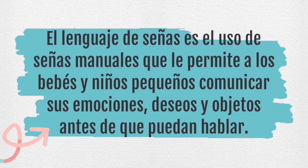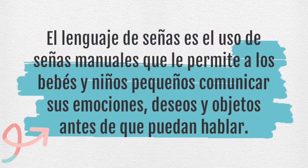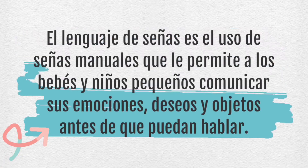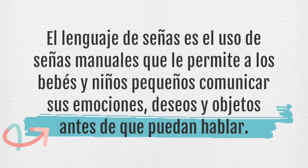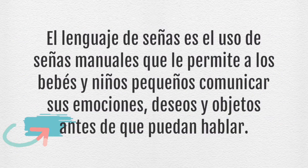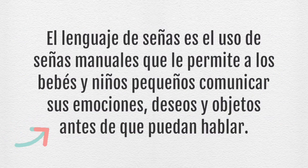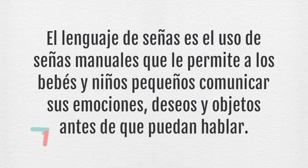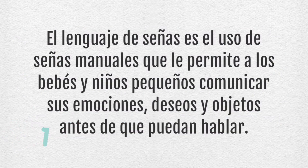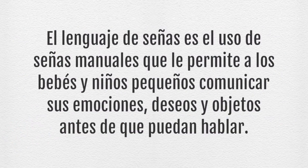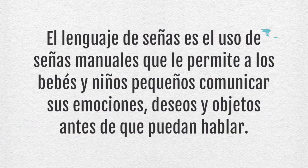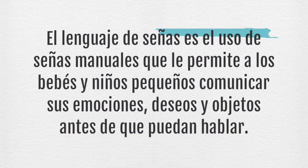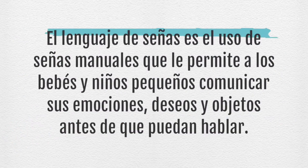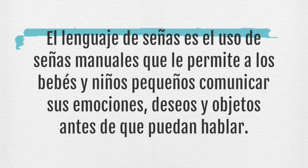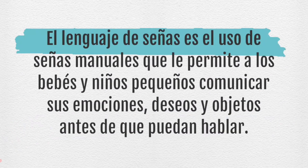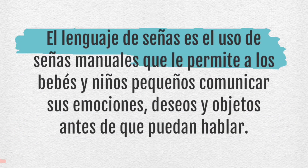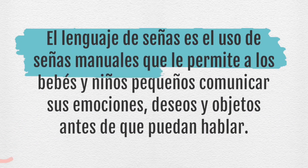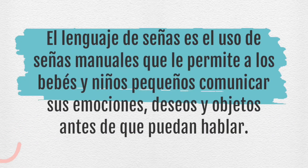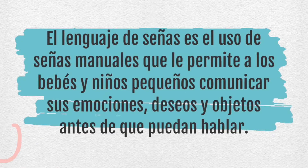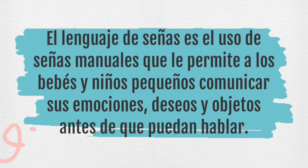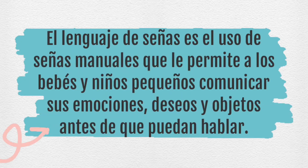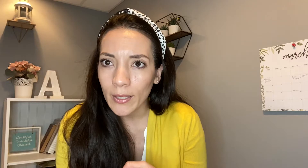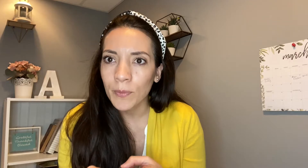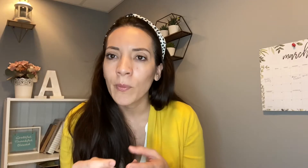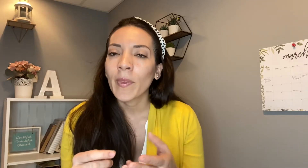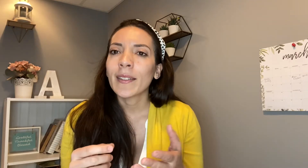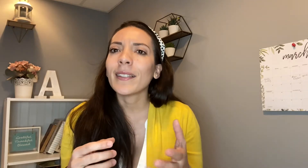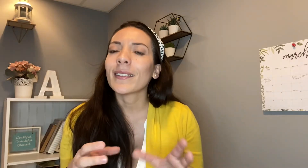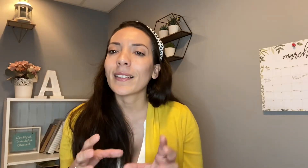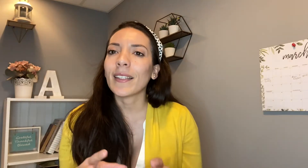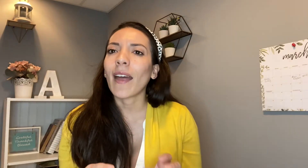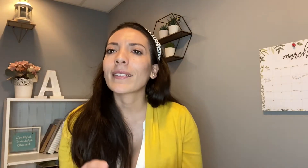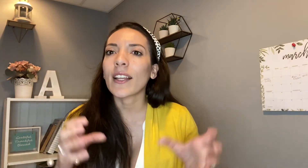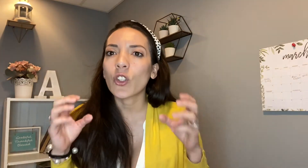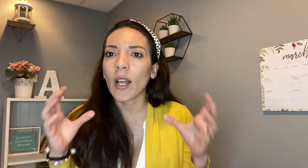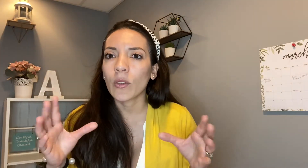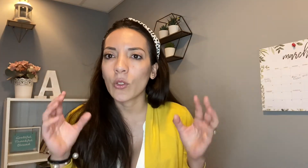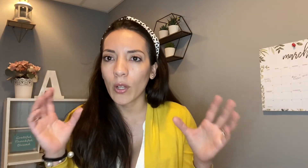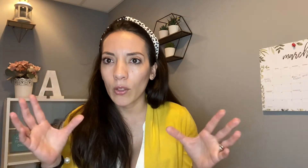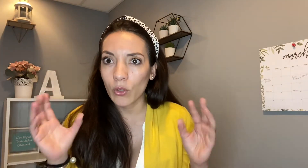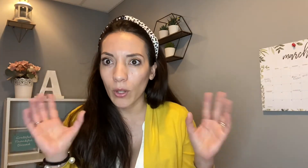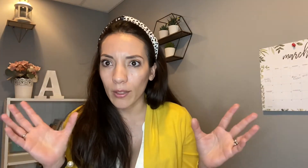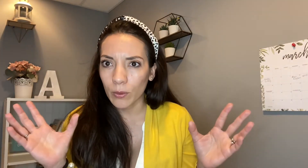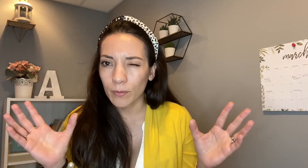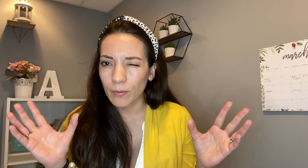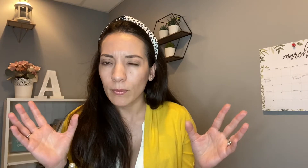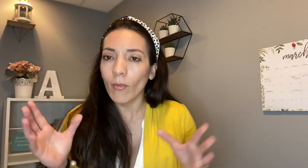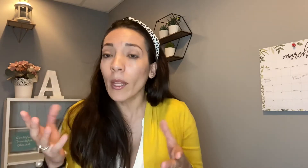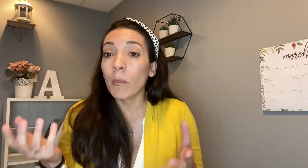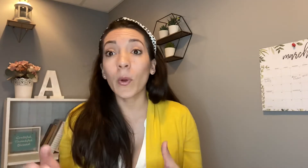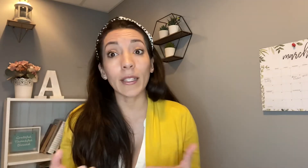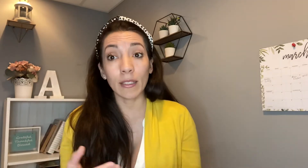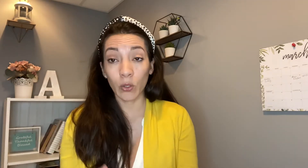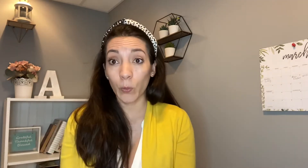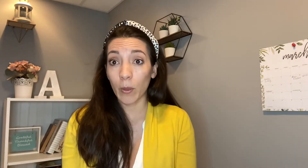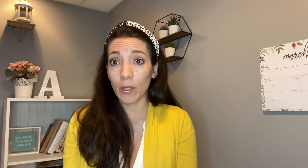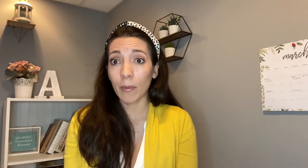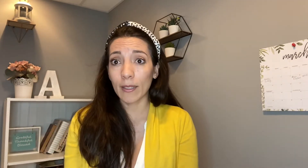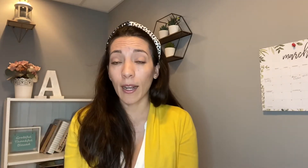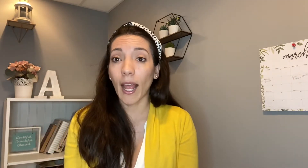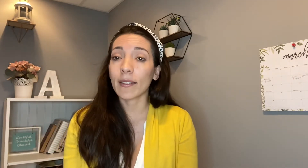sobre sus sentimientos sobre sus emociones sin necesidad de estar llorando y llorando y llorando porque si nos ponemos a pensar antes